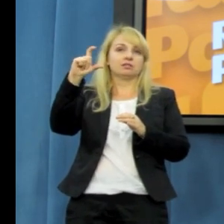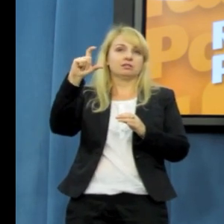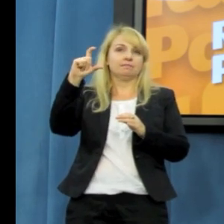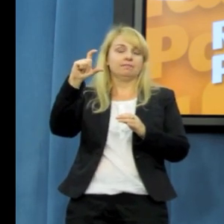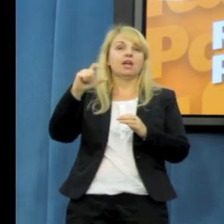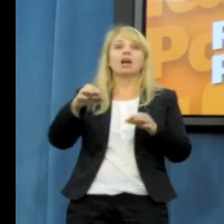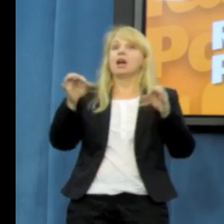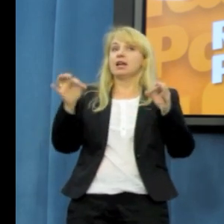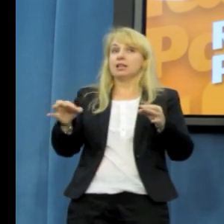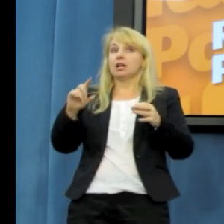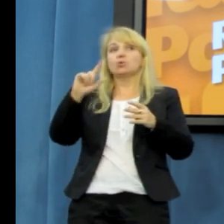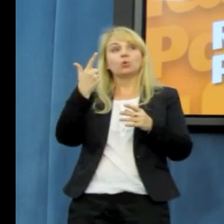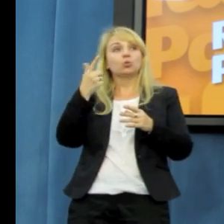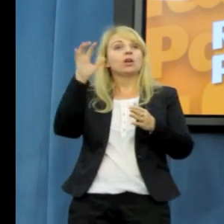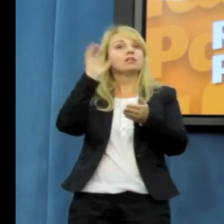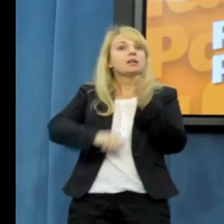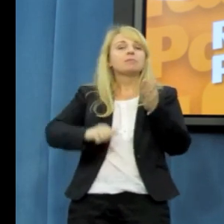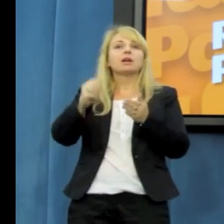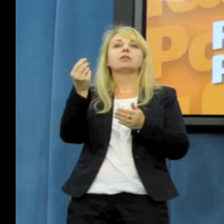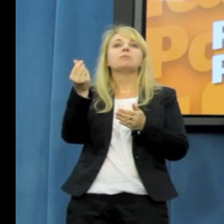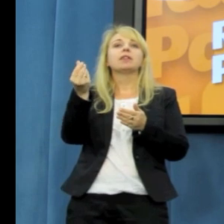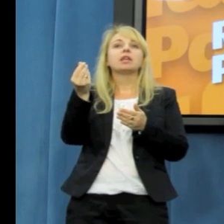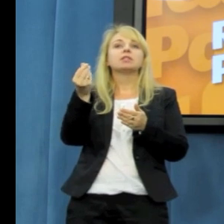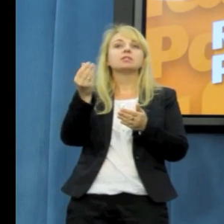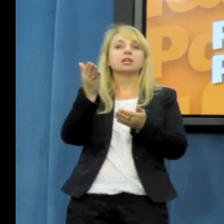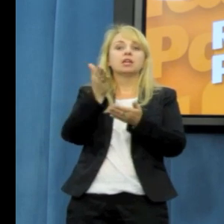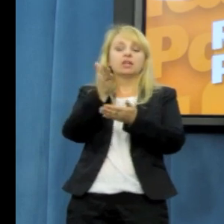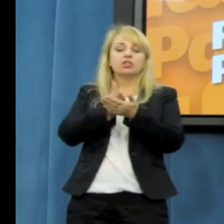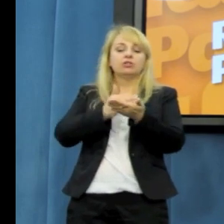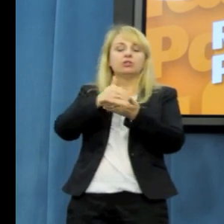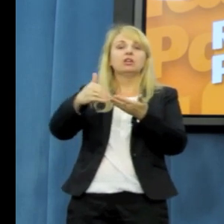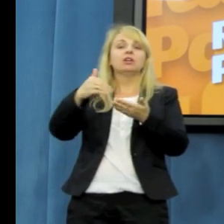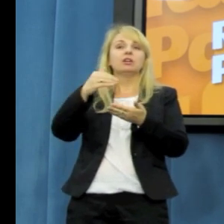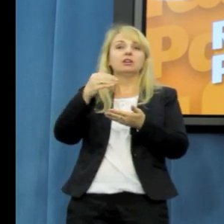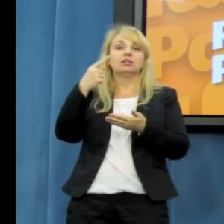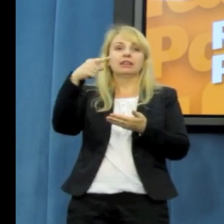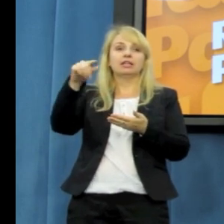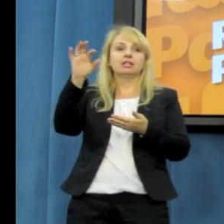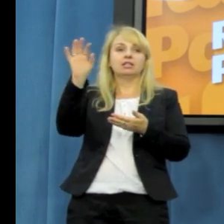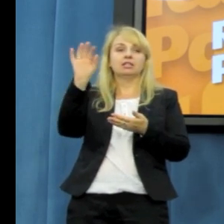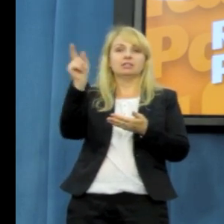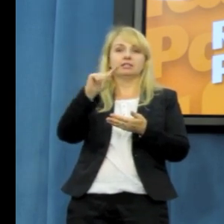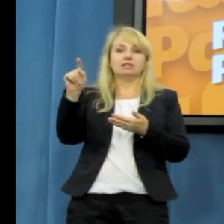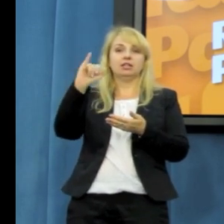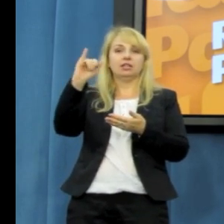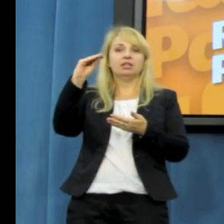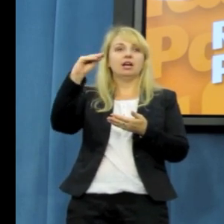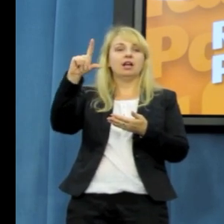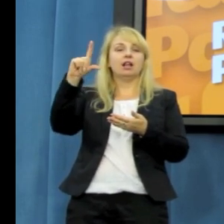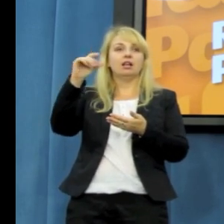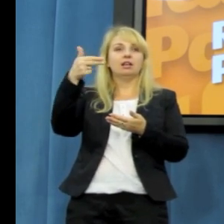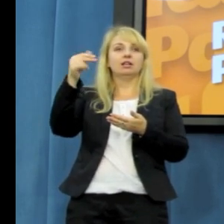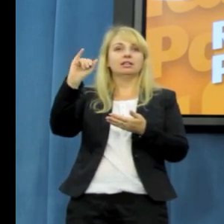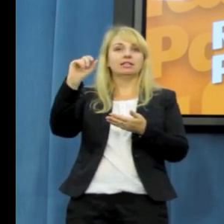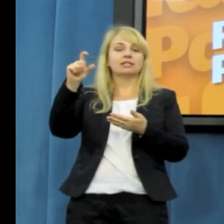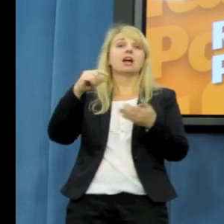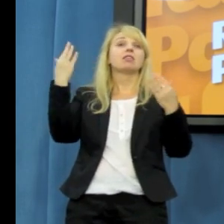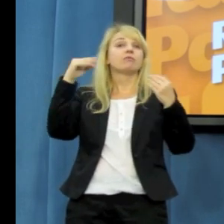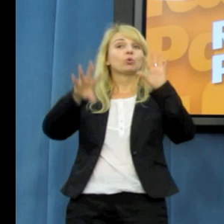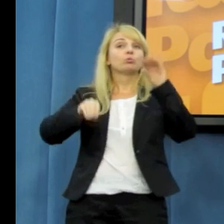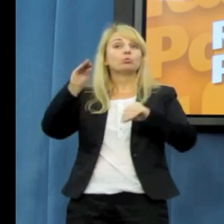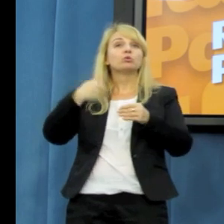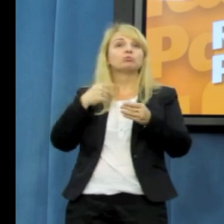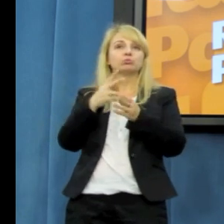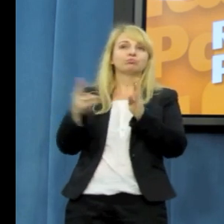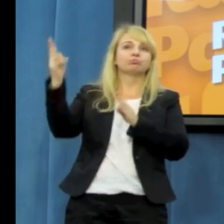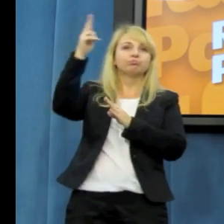Zawieranie pieniędzy dzielnicą, budżet dzielnic w 2002 roku był wyższy niż obecnie. Niejawność decyzji